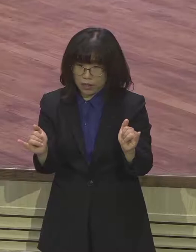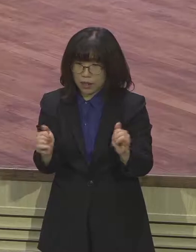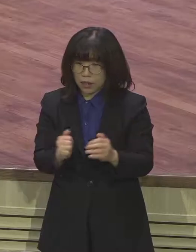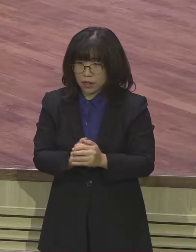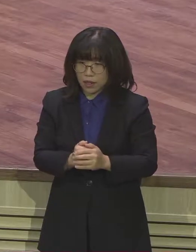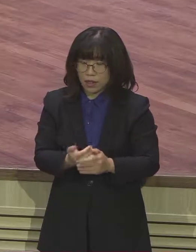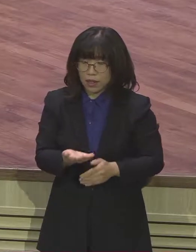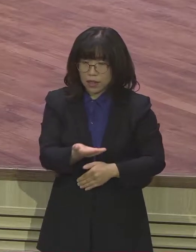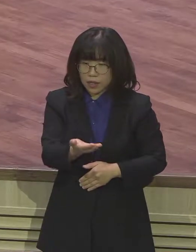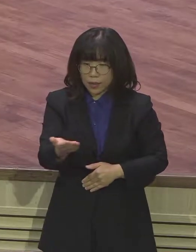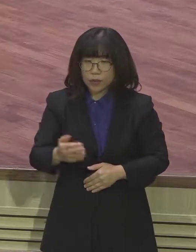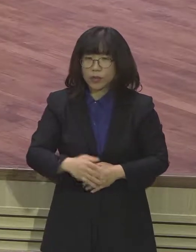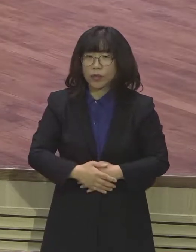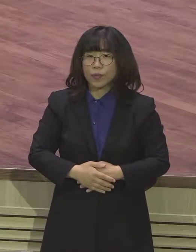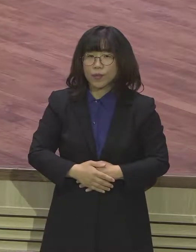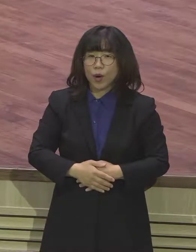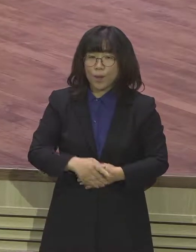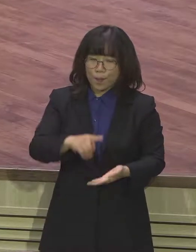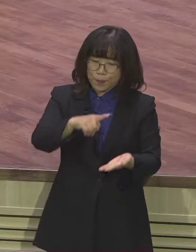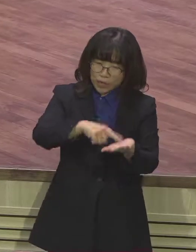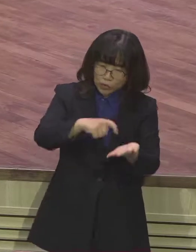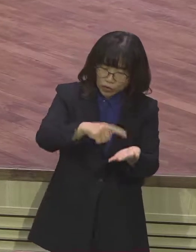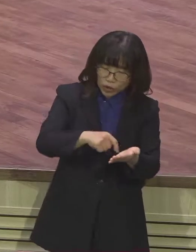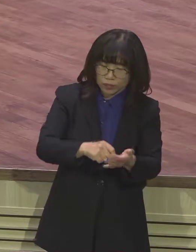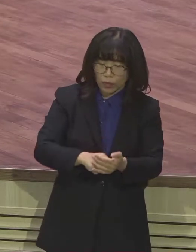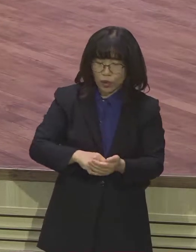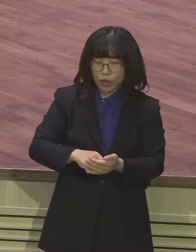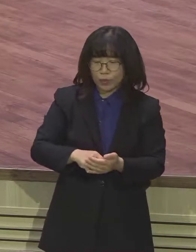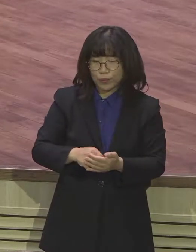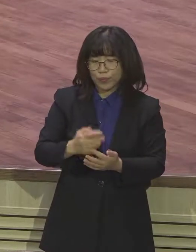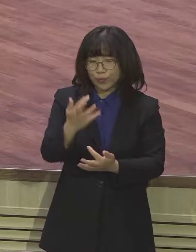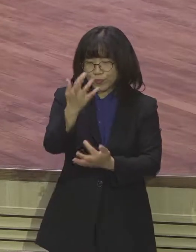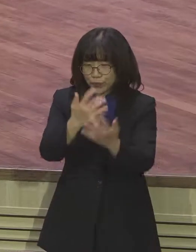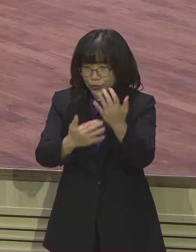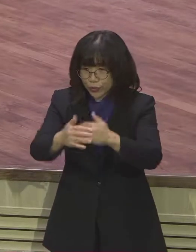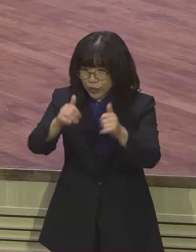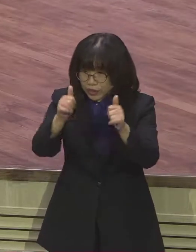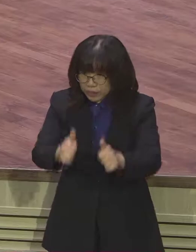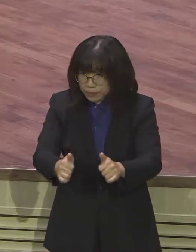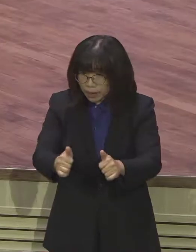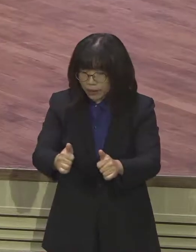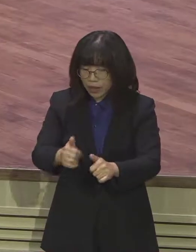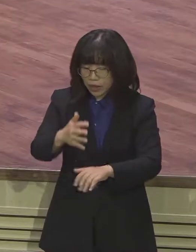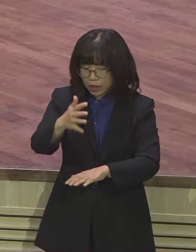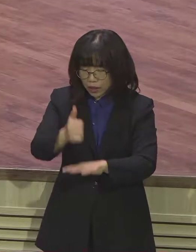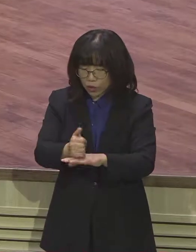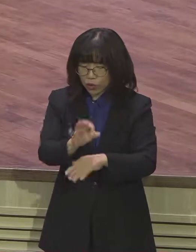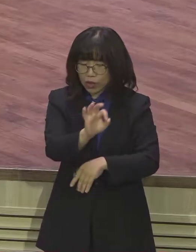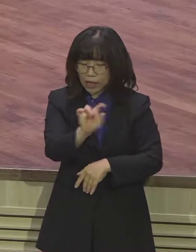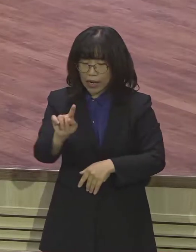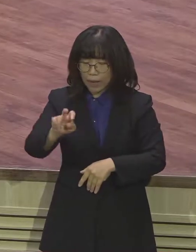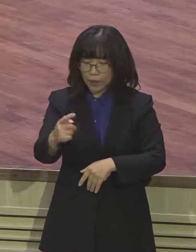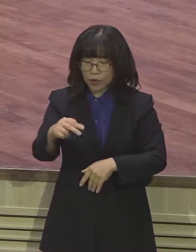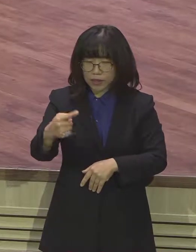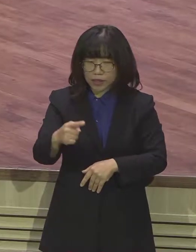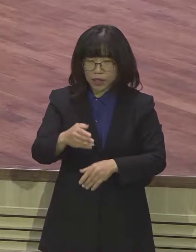심판과 불의 심판을 바꿨던 것은 바로 아모스의 중보 기도가 있었습니다 우리는 보통 아모스는